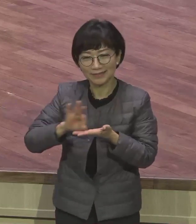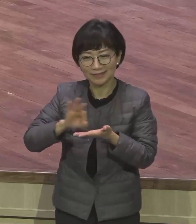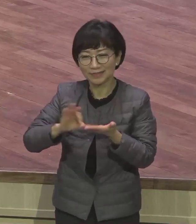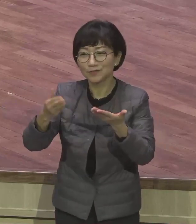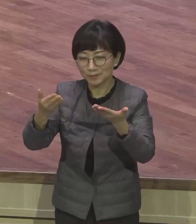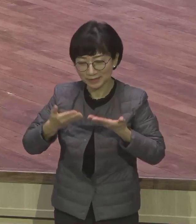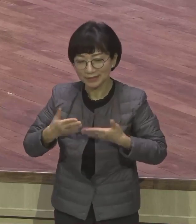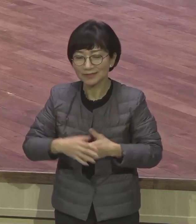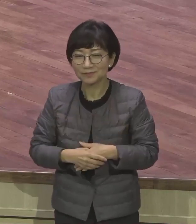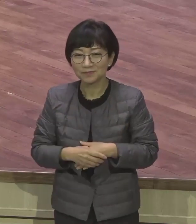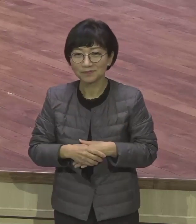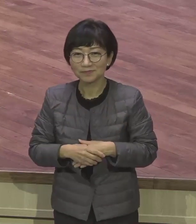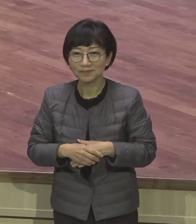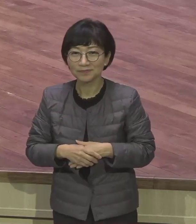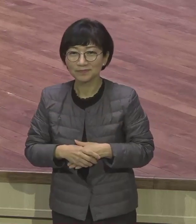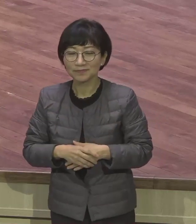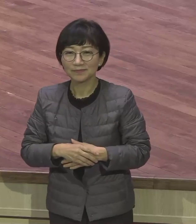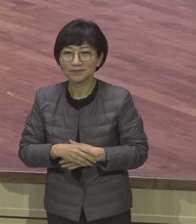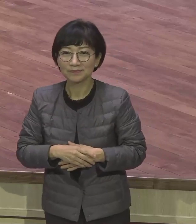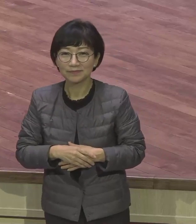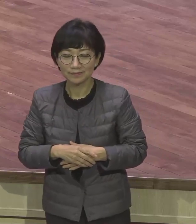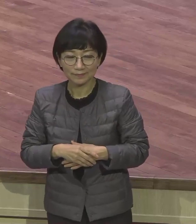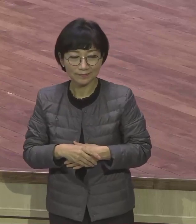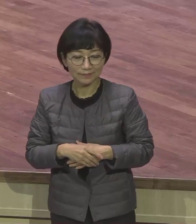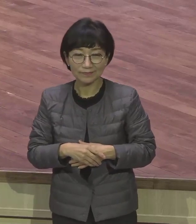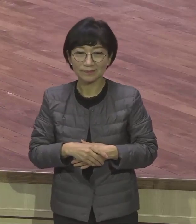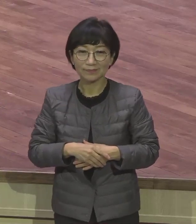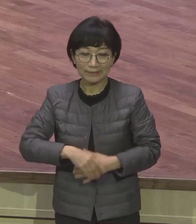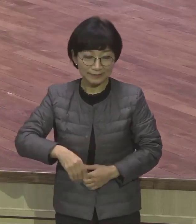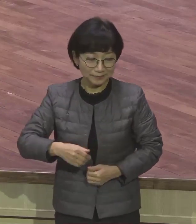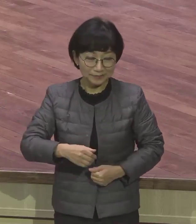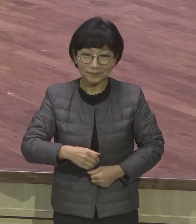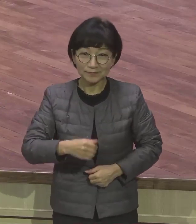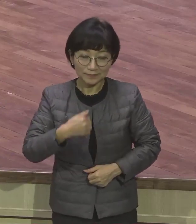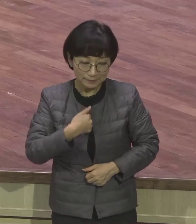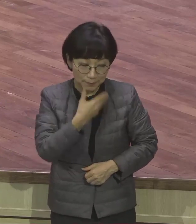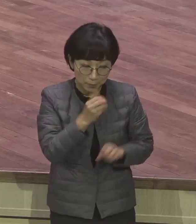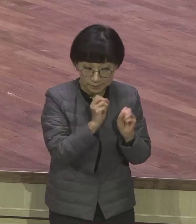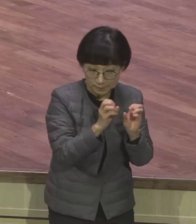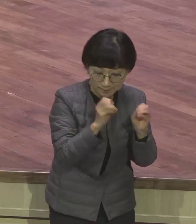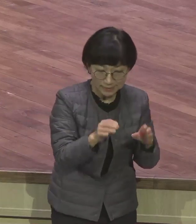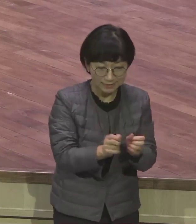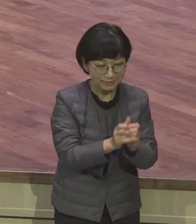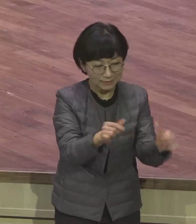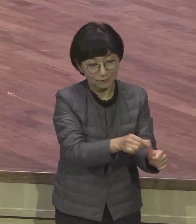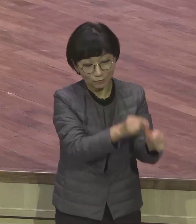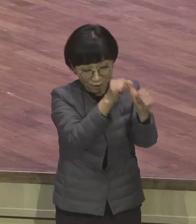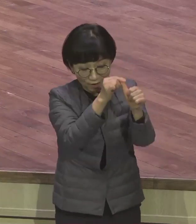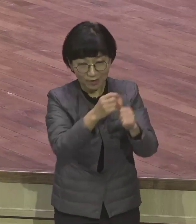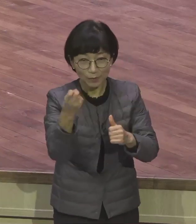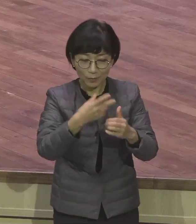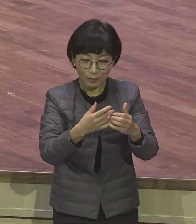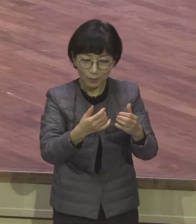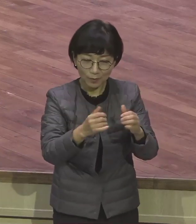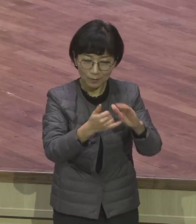사람을 살려내든 한 가문을 살려내든 한 나라를 살려내든 한 기관을 살려내든